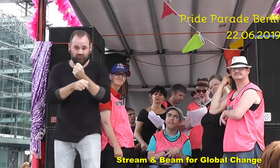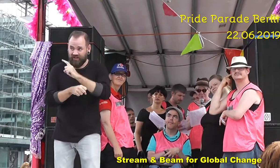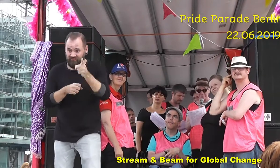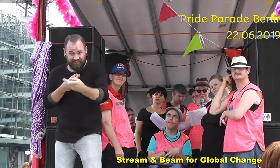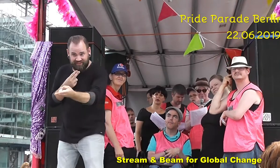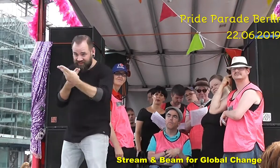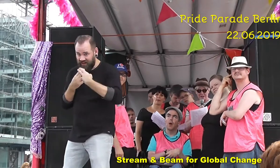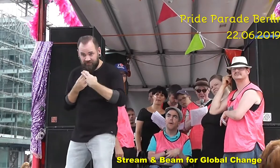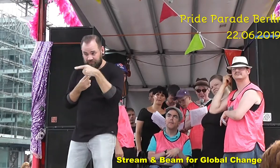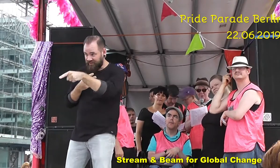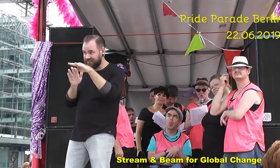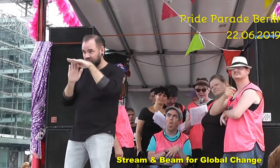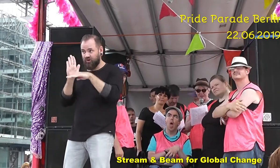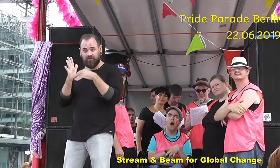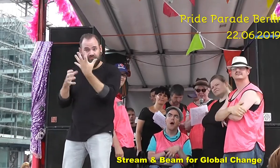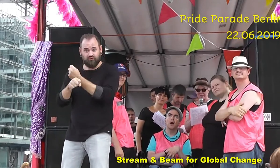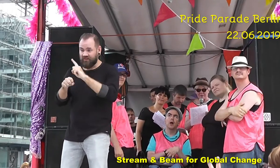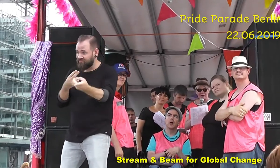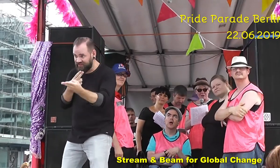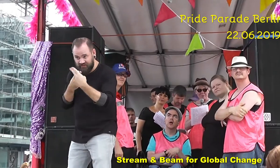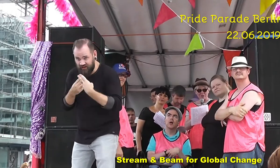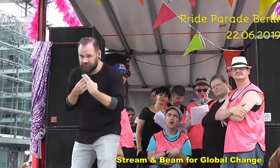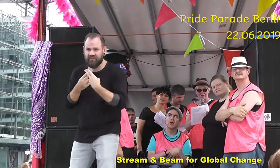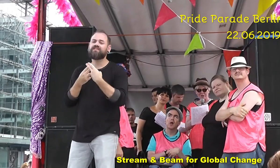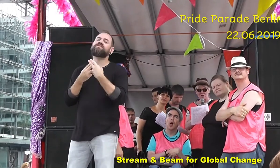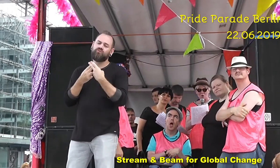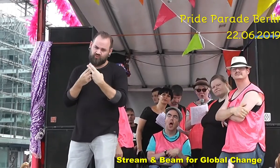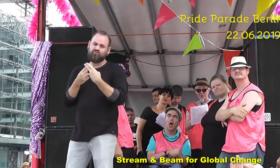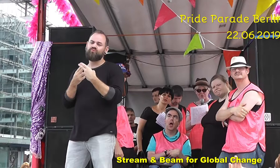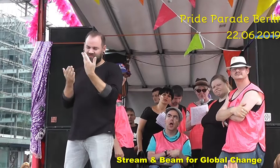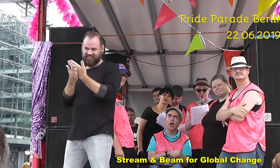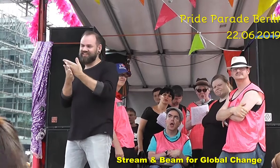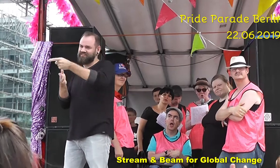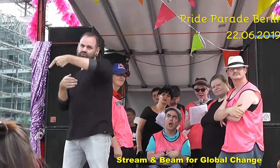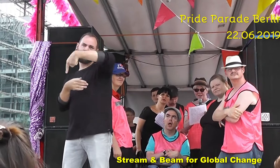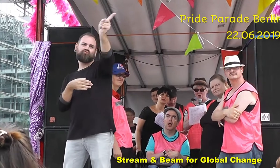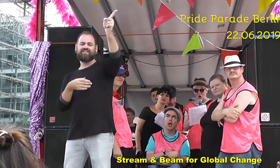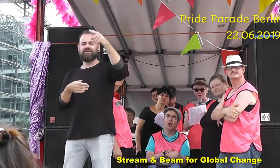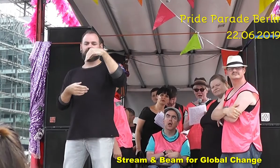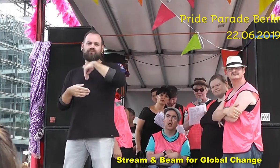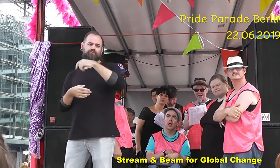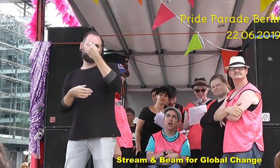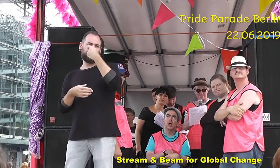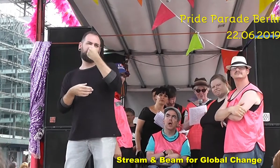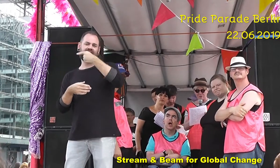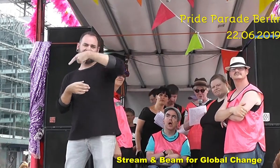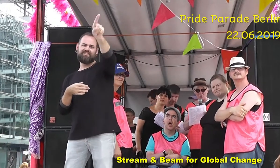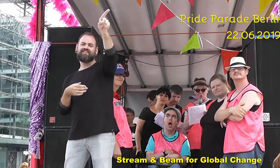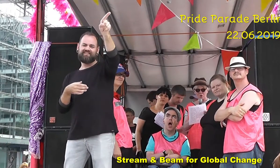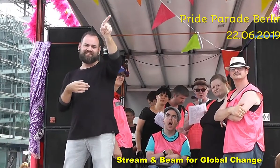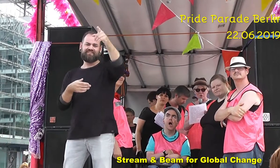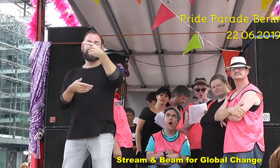Normen bestimmen. Die Psychiatrie will Menschen viel zu oft nur an die Normen anpassen